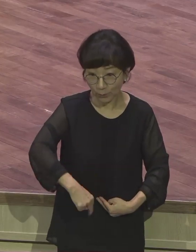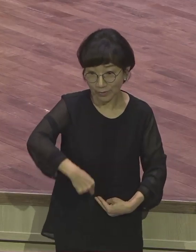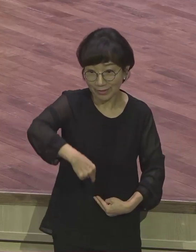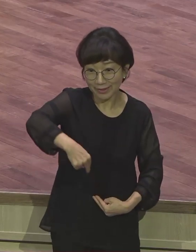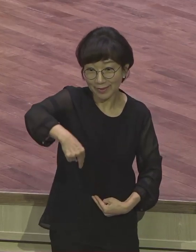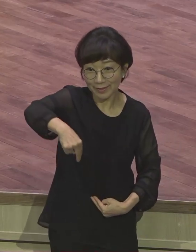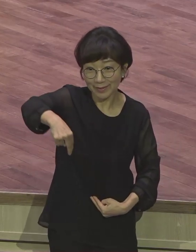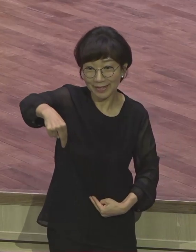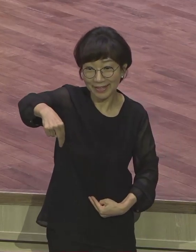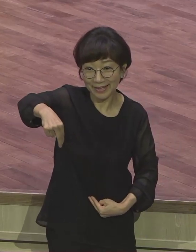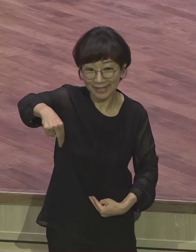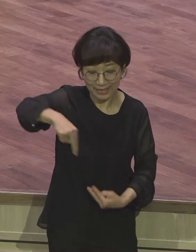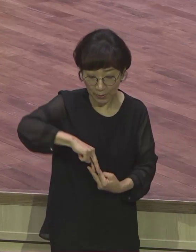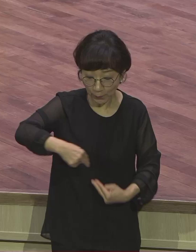느끼니까 생존을 위해서